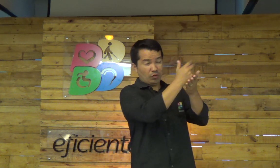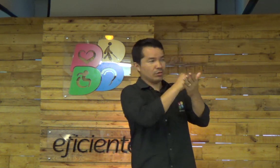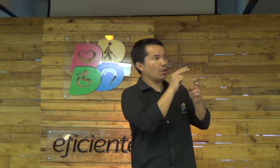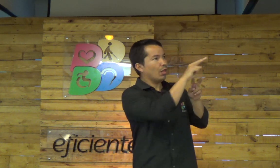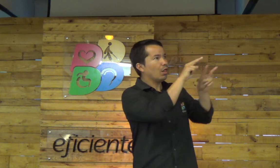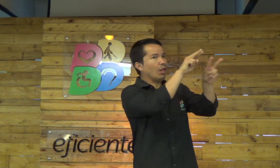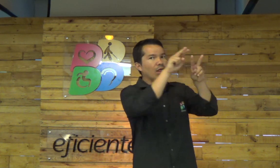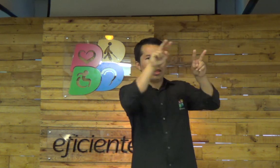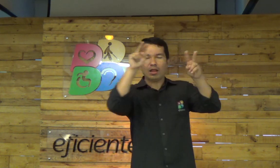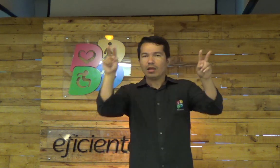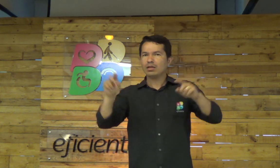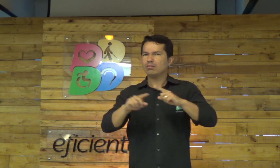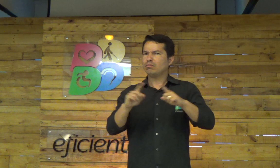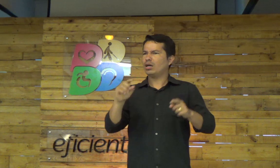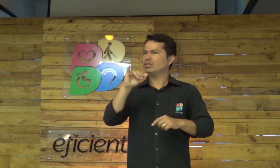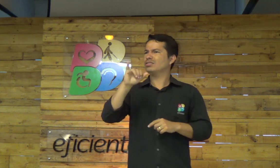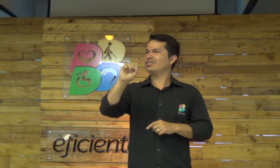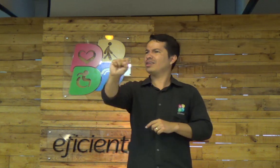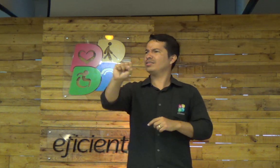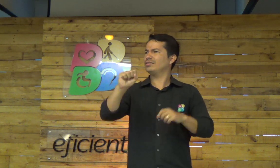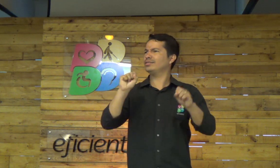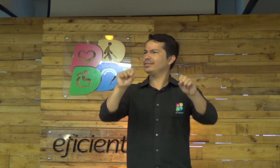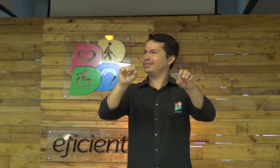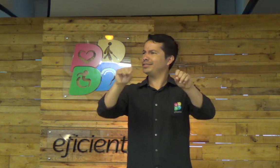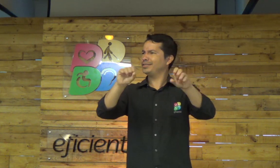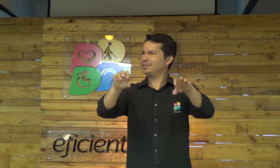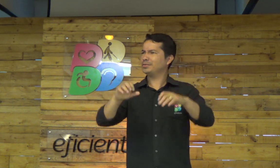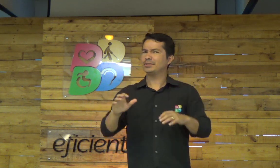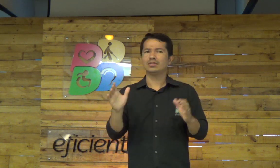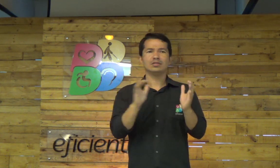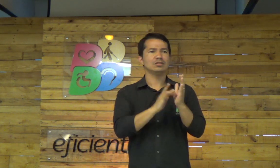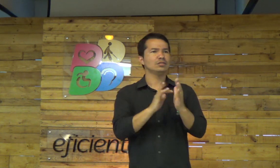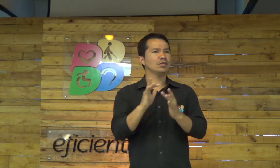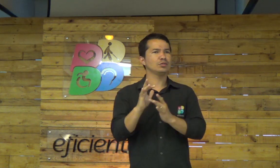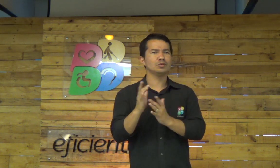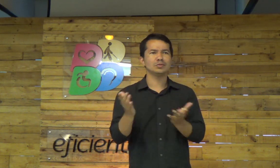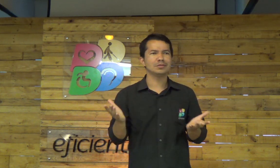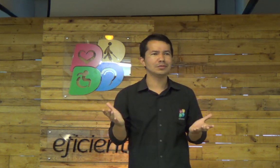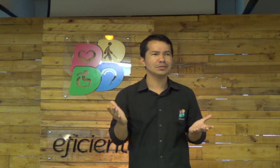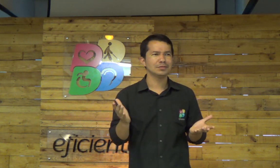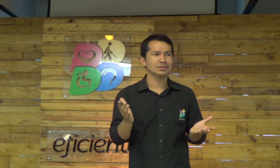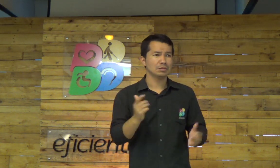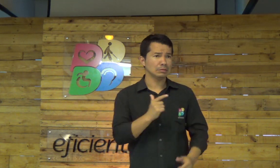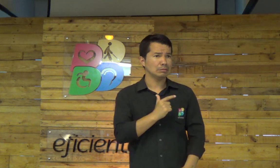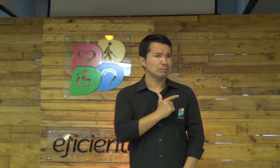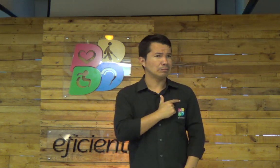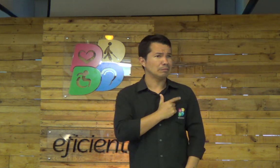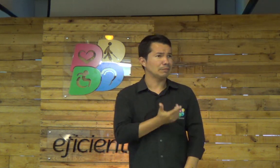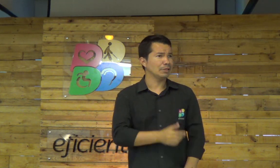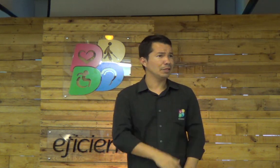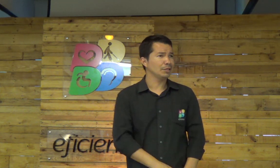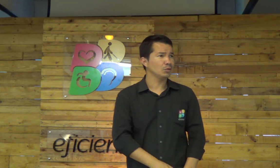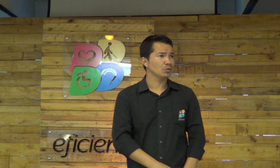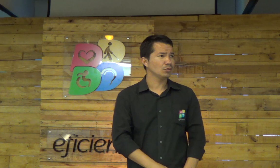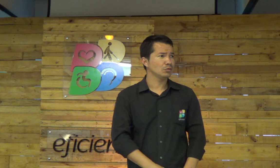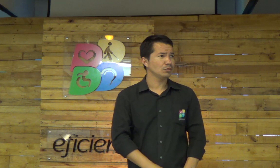esses desenhos que nós olhamos em vários lugares, mas Isaías, ele ensina o quê? Que Jesus, ele era feio,